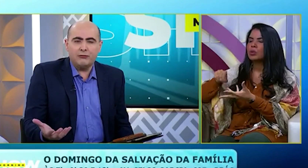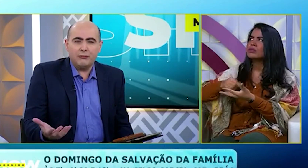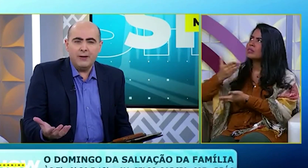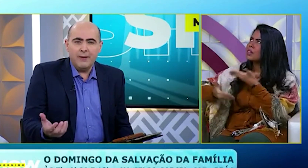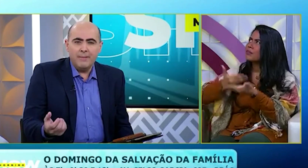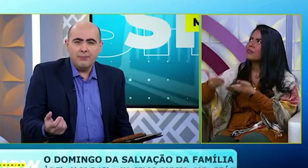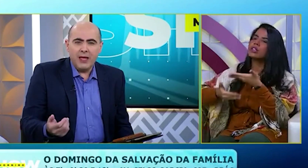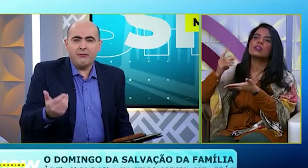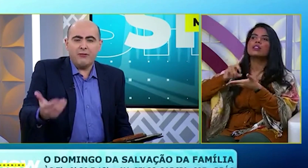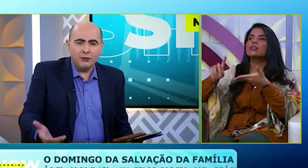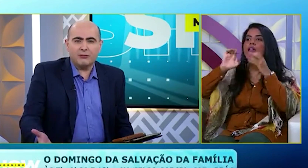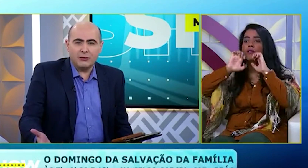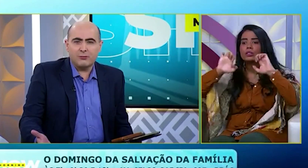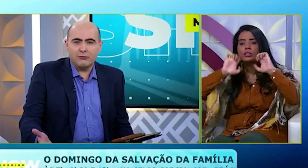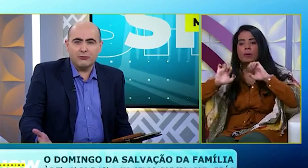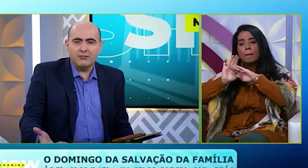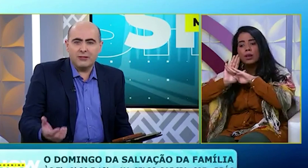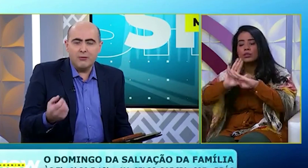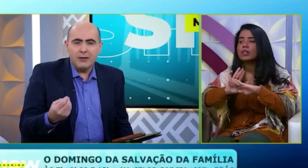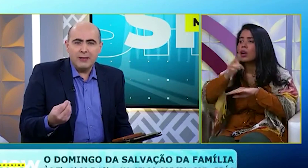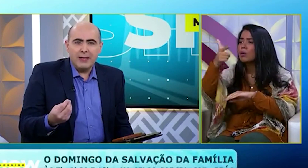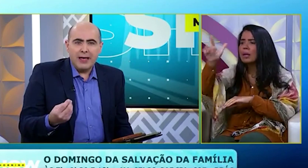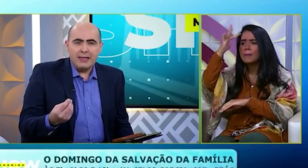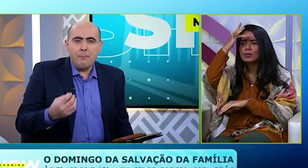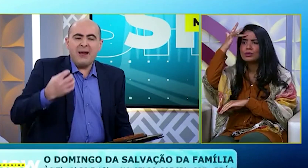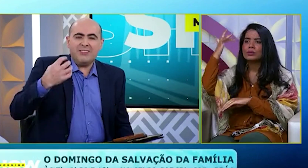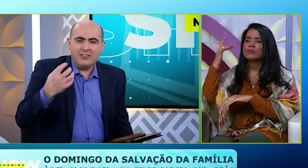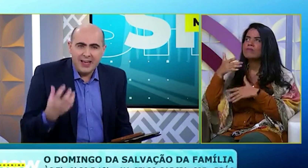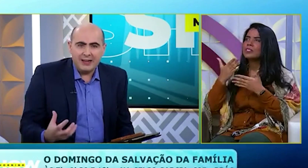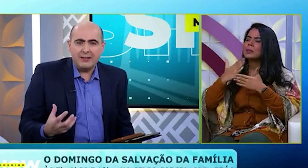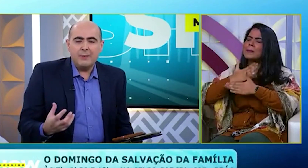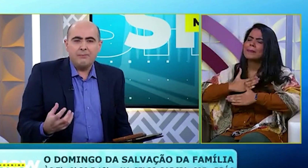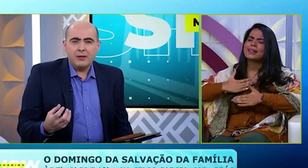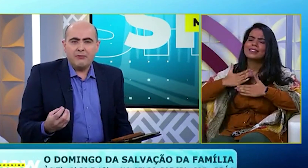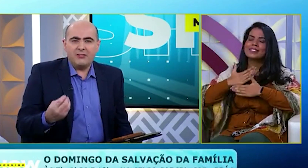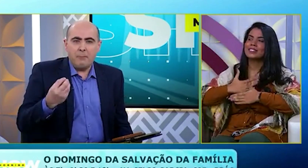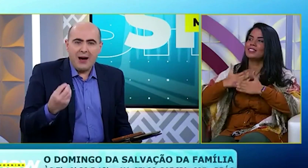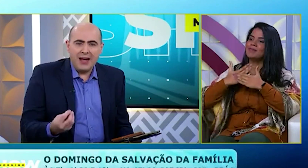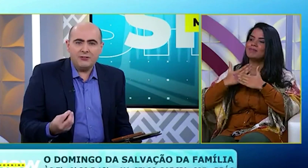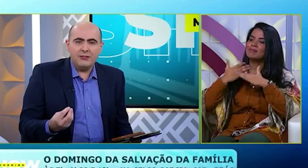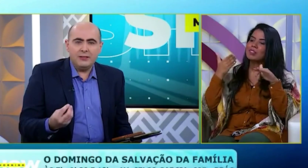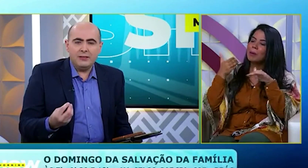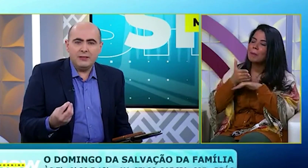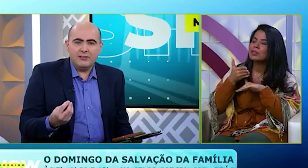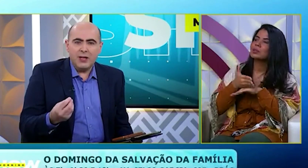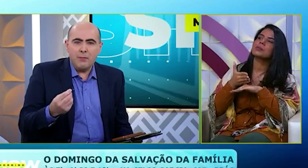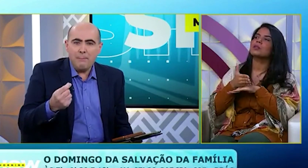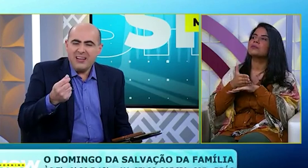sacrifício, Em favor das outras pessoas. Então, Que prazer Fazer parte,